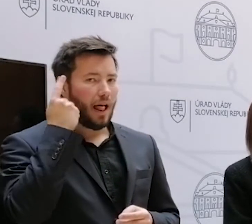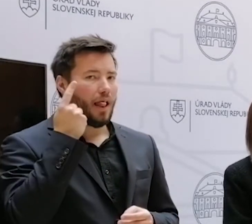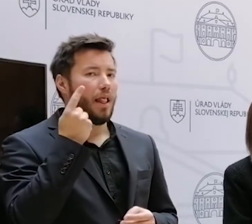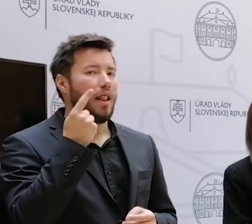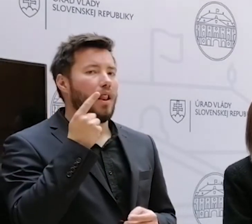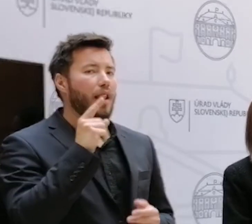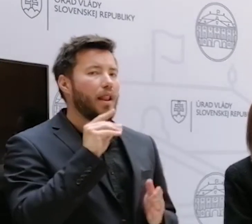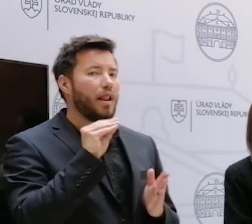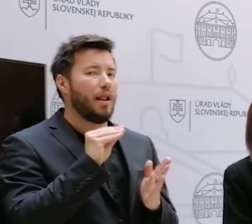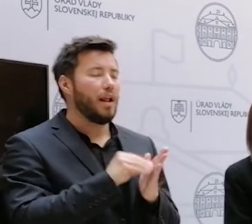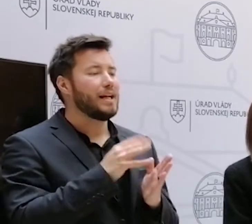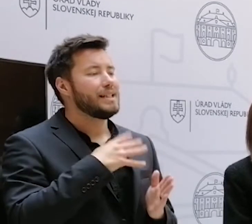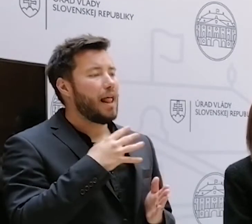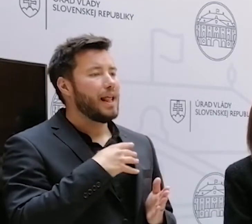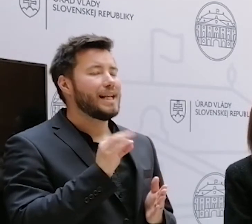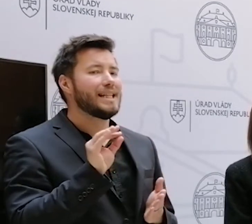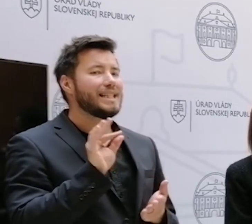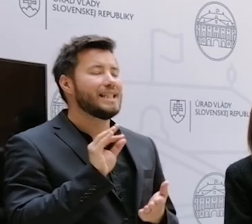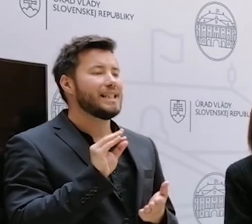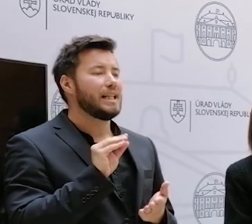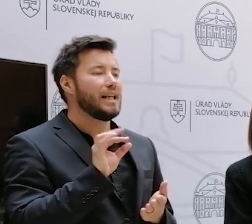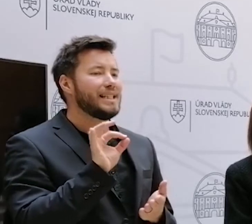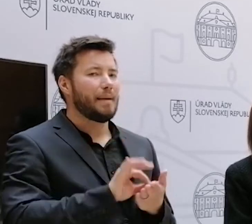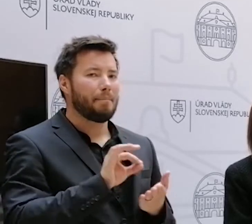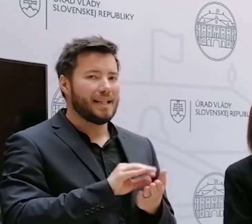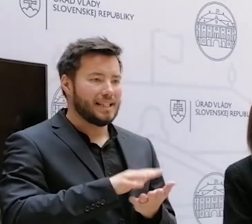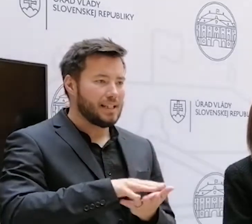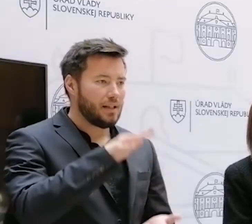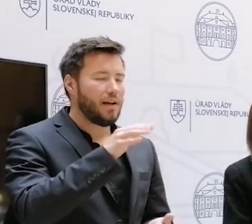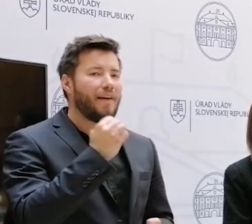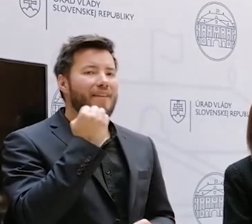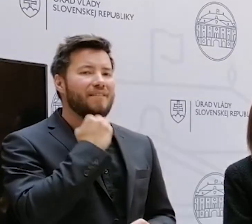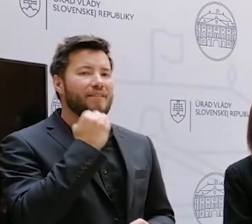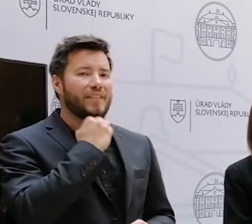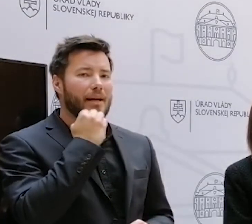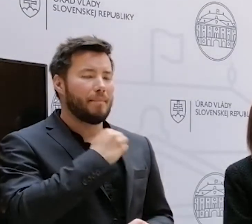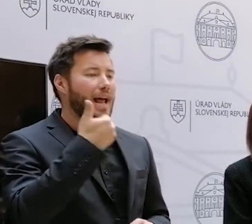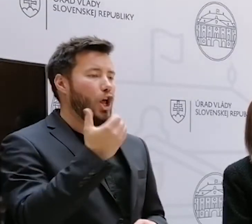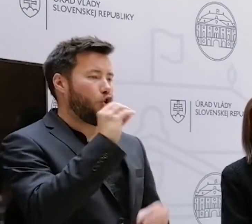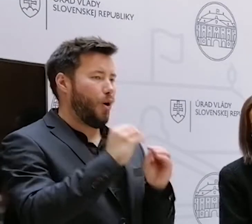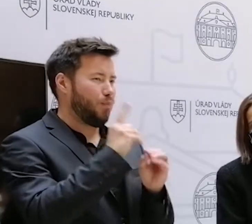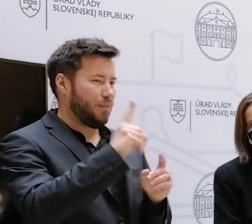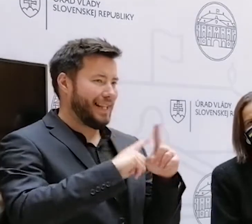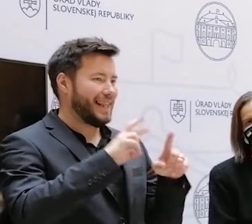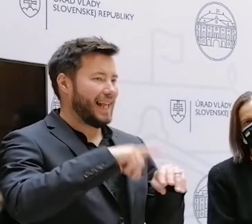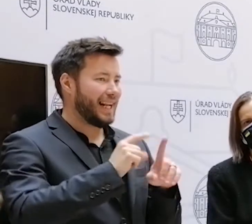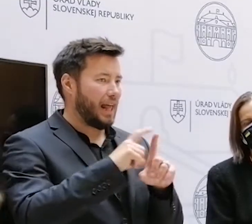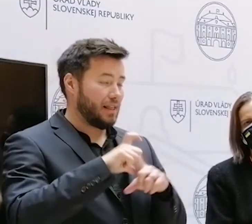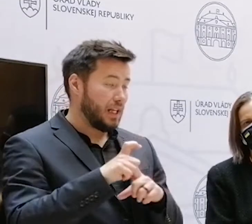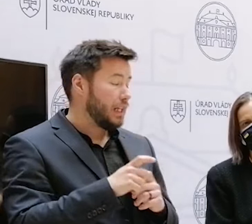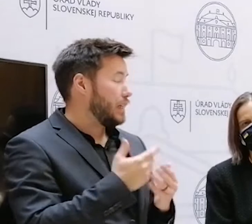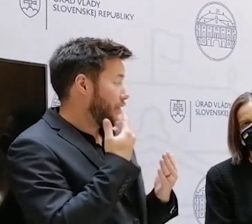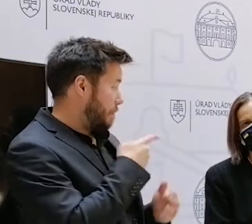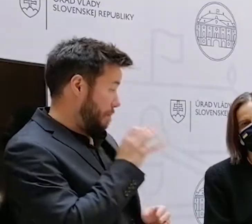nahliadnúť do spisov, o ktoré sa venovali firme Jopitrade. Myslíte si, že by sa malo takýto postup vyšetrovať?